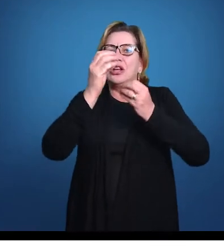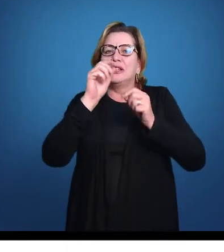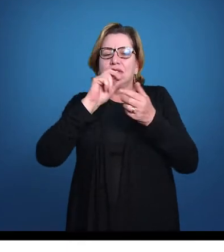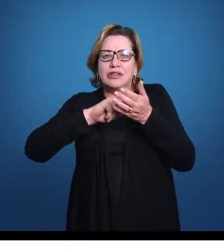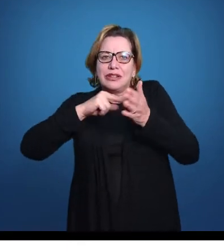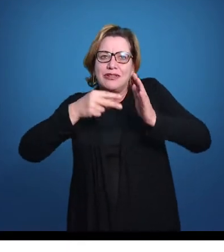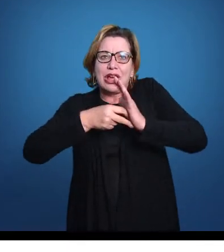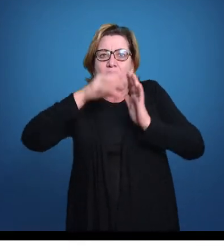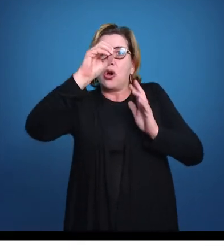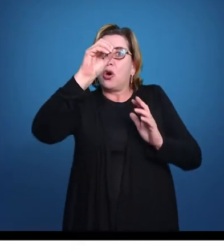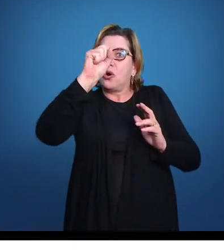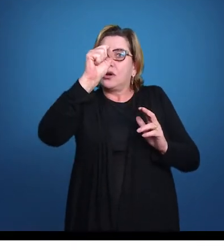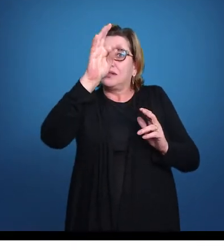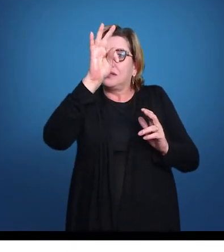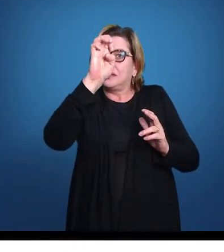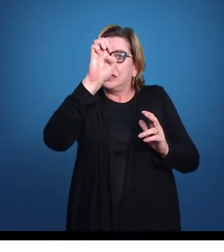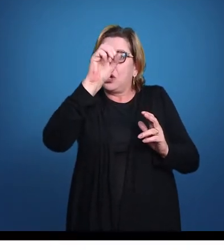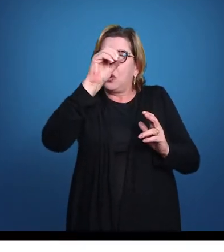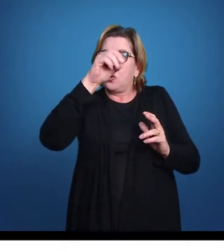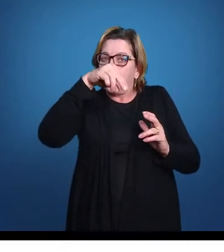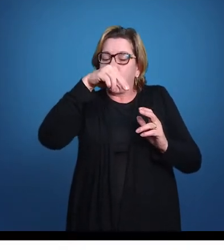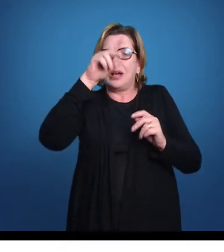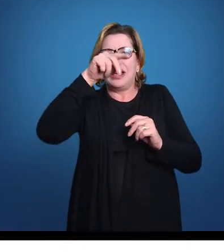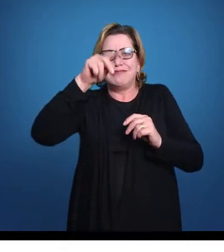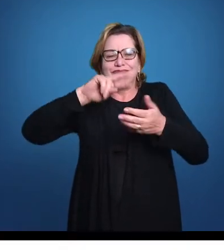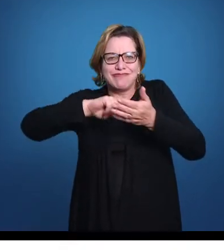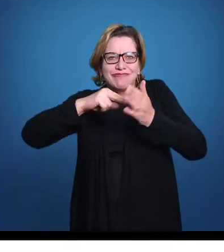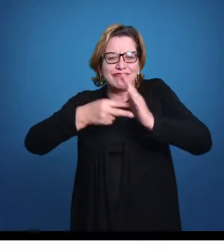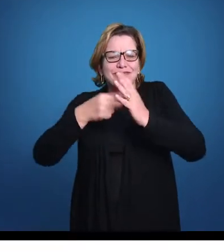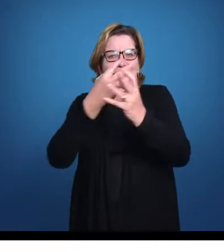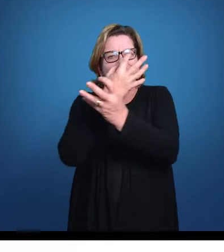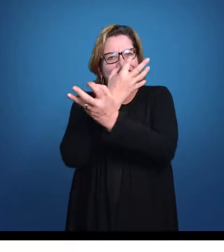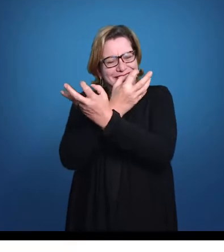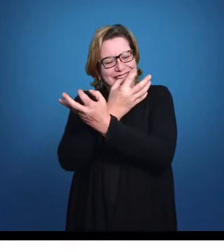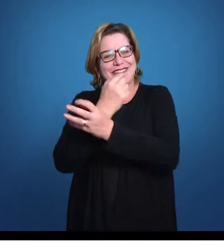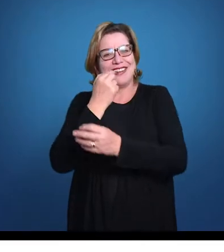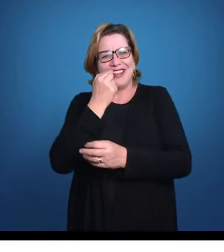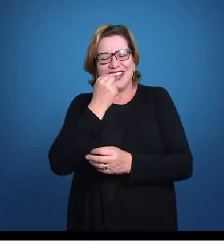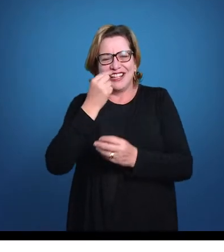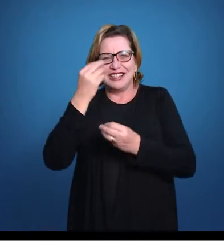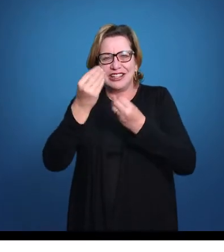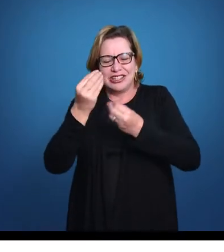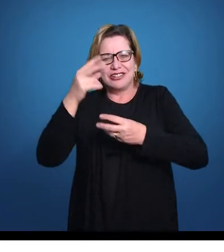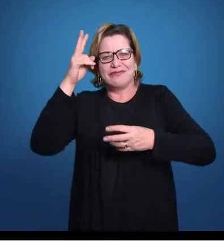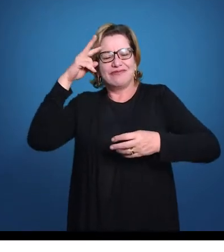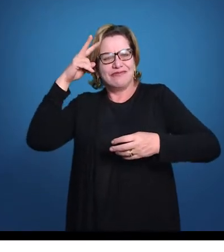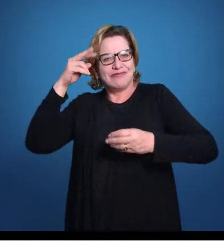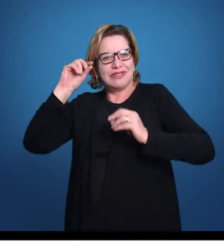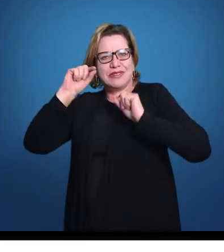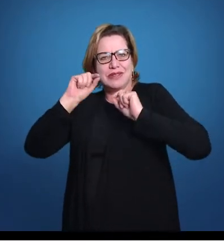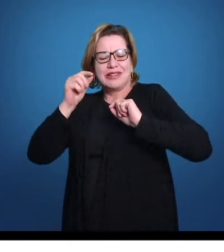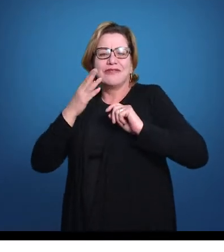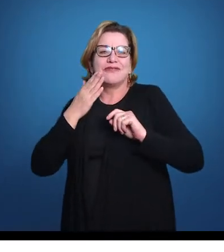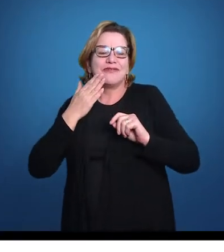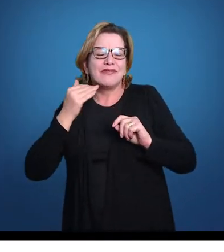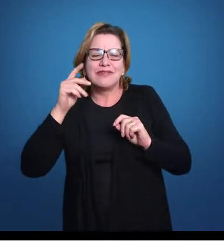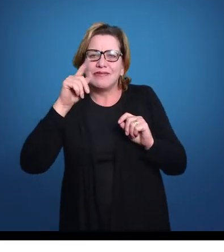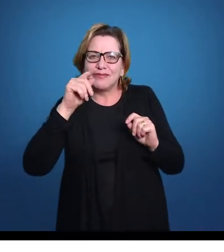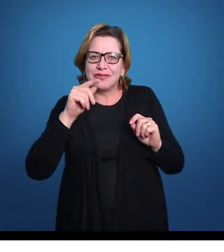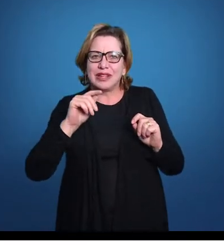osso, né? Então, se a gente lembrar lá os osteoblastos, os osteoclastos, né? Da histologia, então vai ser fácil, né?